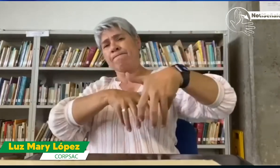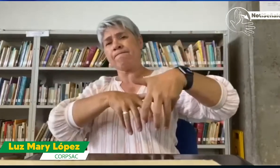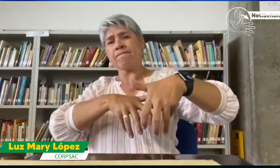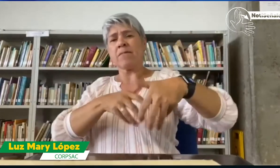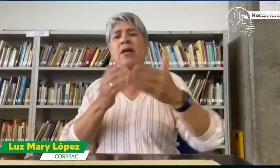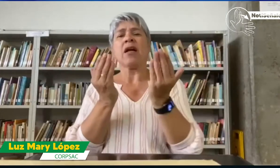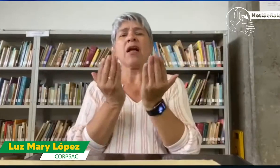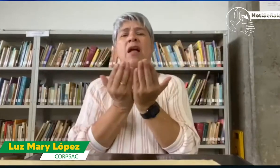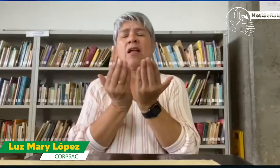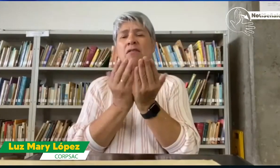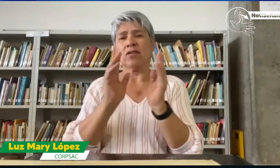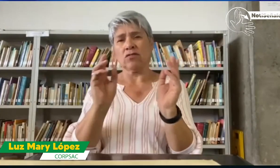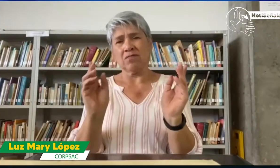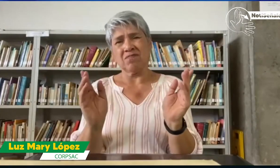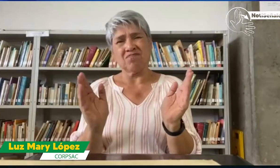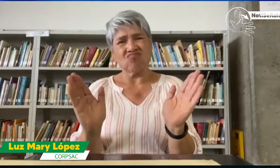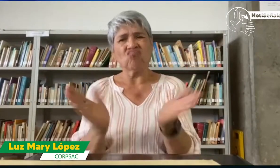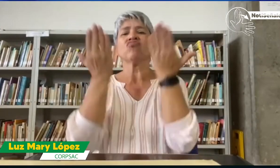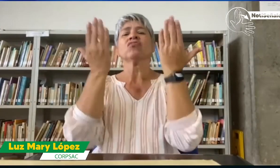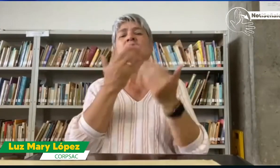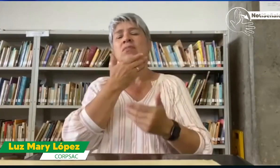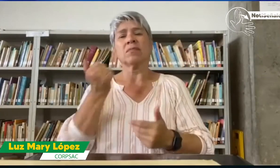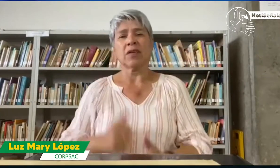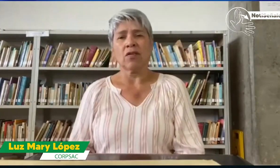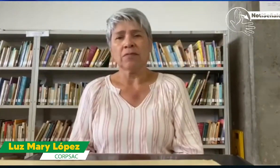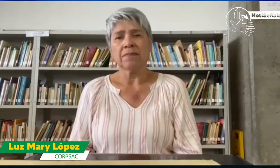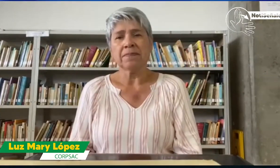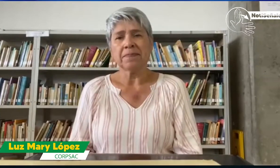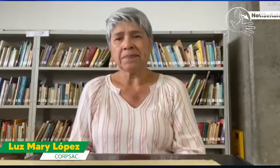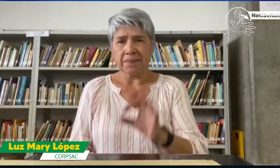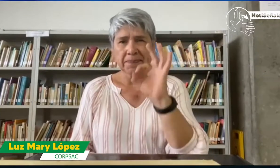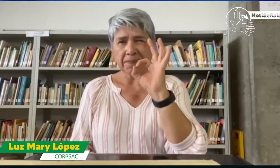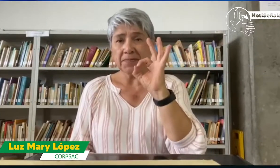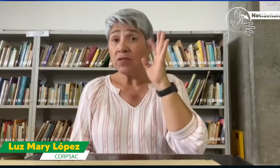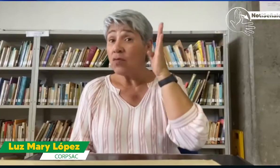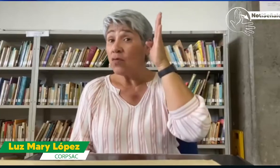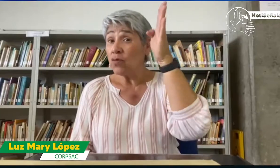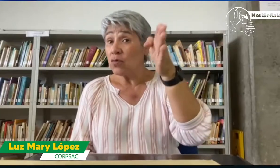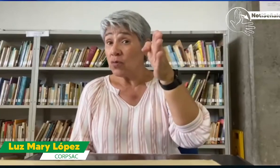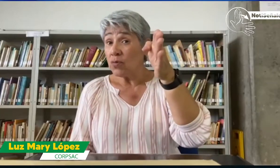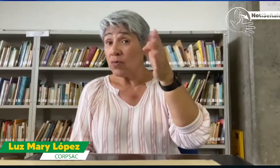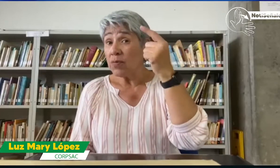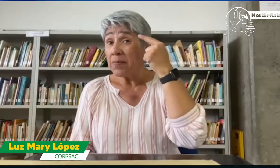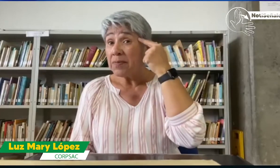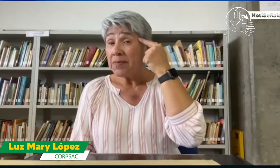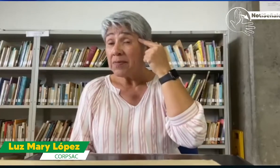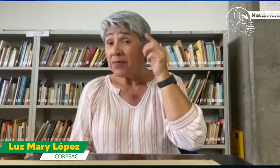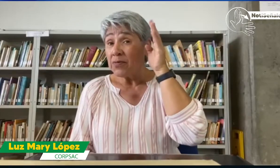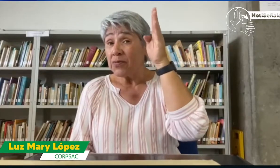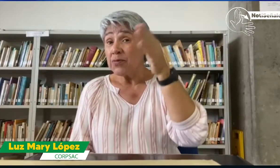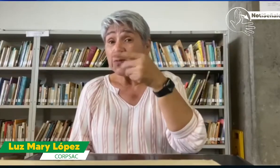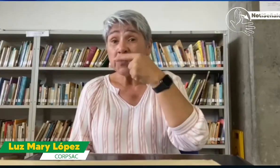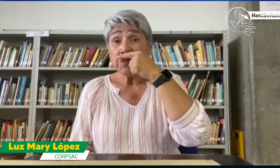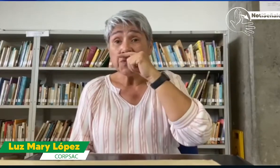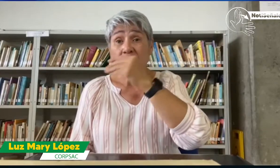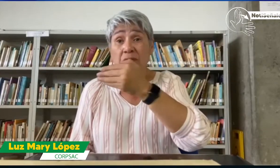pensarnos en esta manifestación frente al mejoramiento de la educación. Bien, y piensen sobre todo en el futuro,